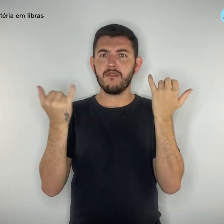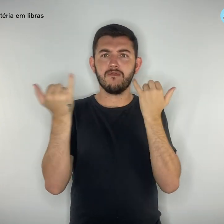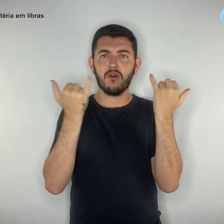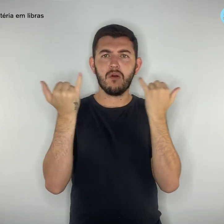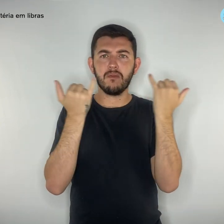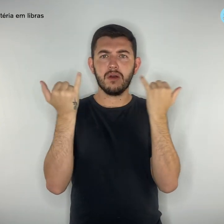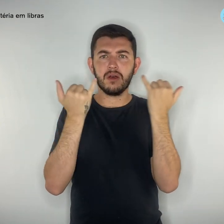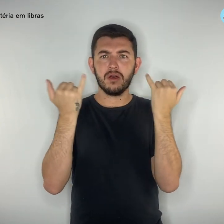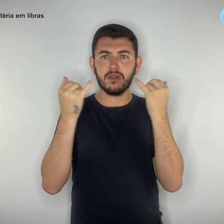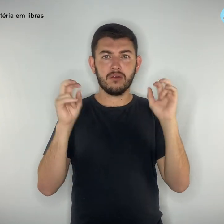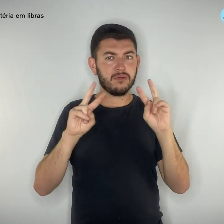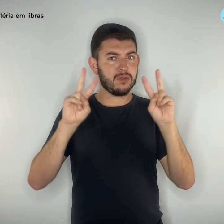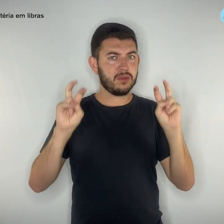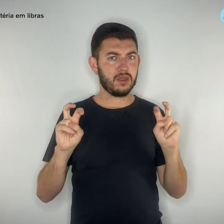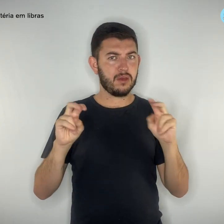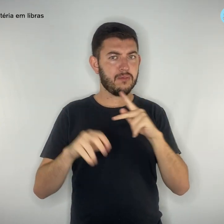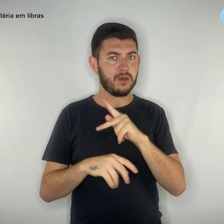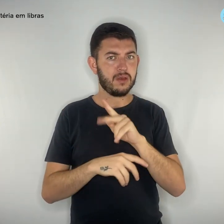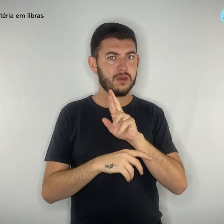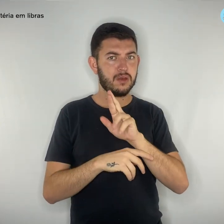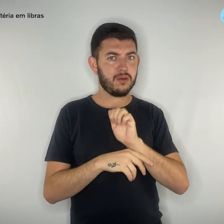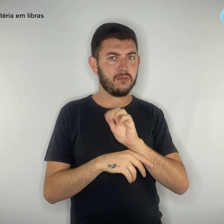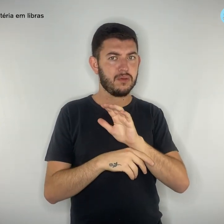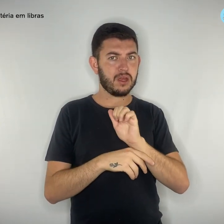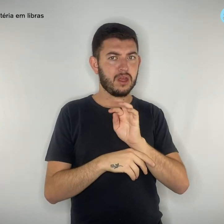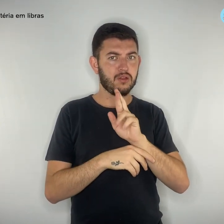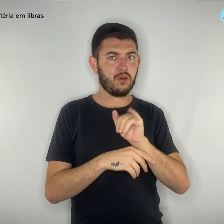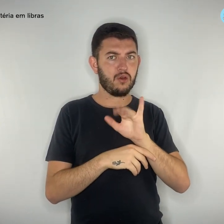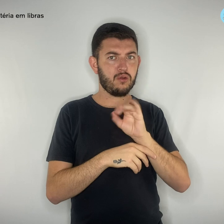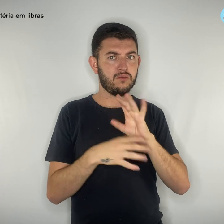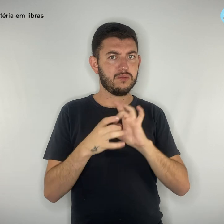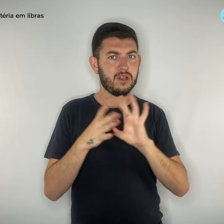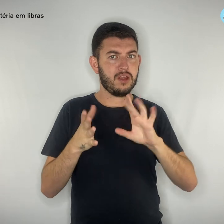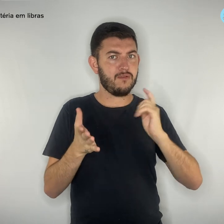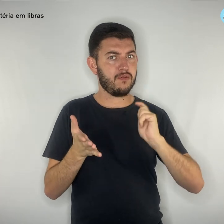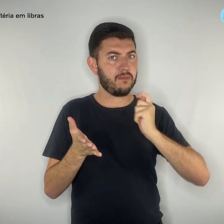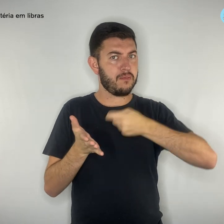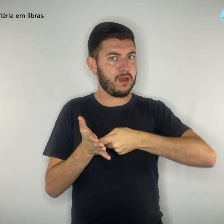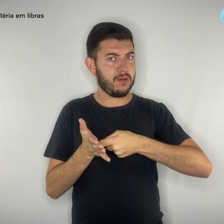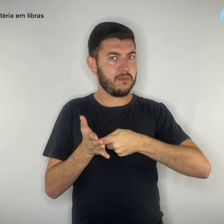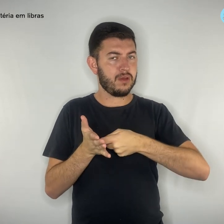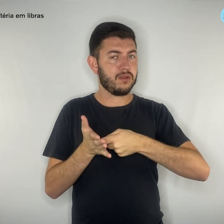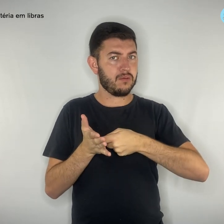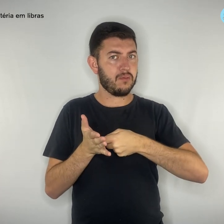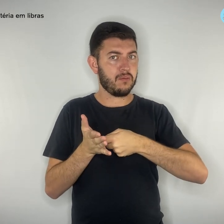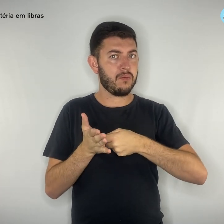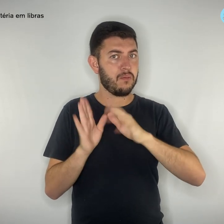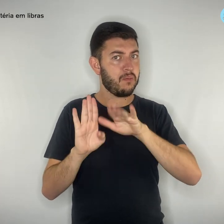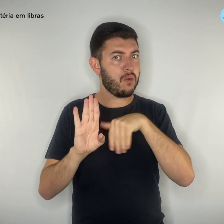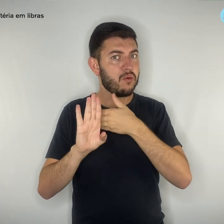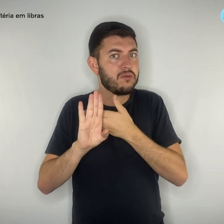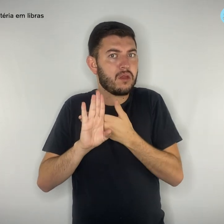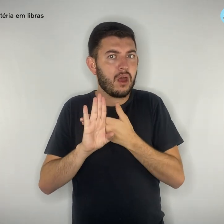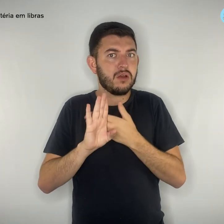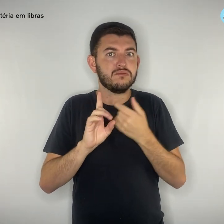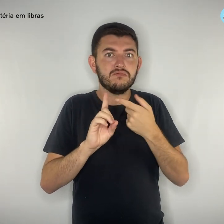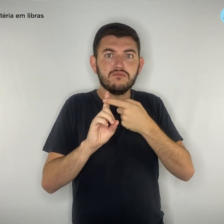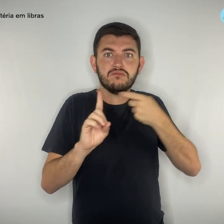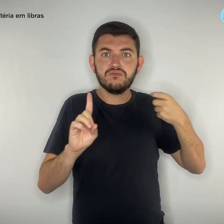possível liberação de pagamento de precatório, pode ser uma tentativa de estelionato. O